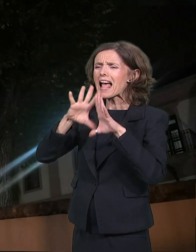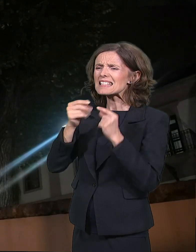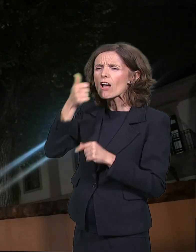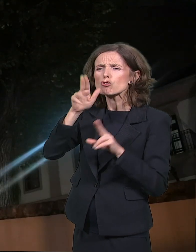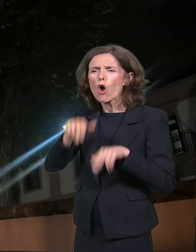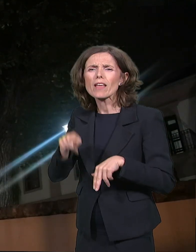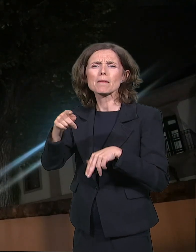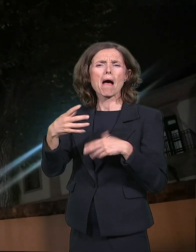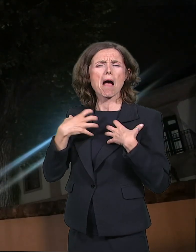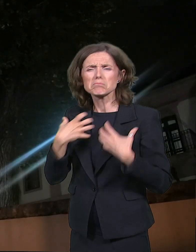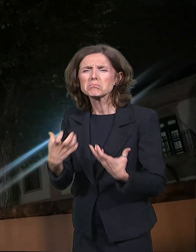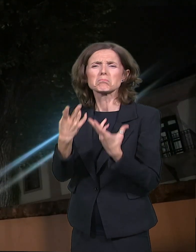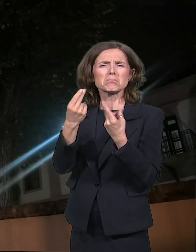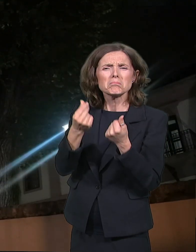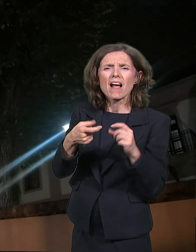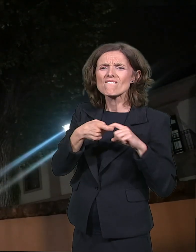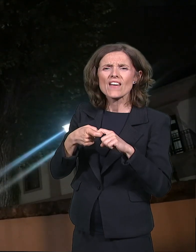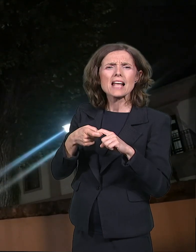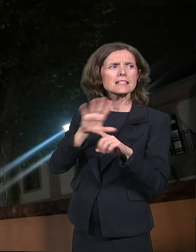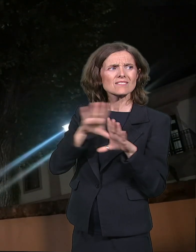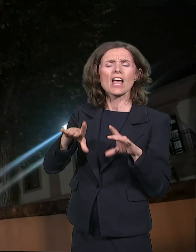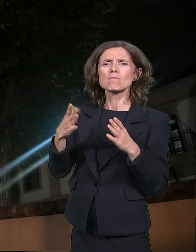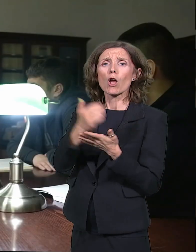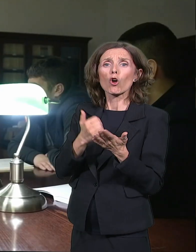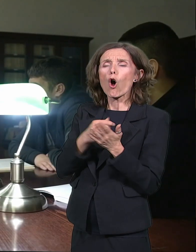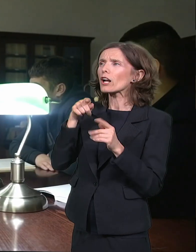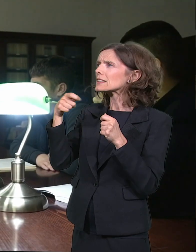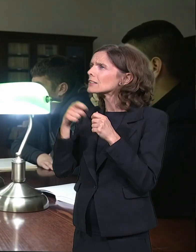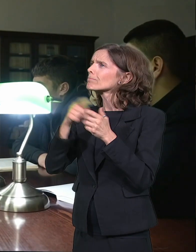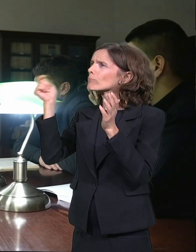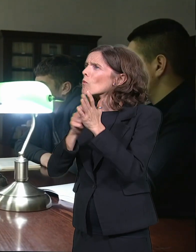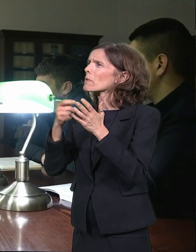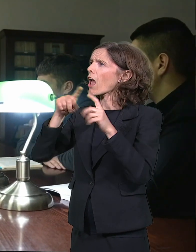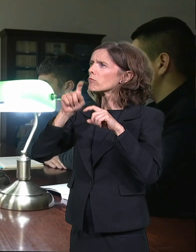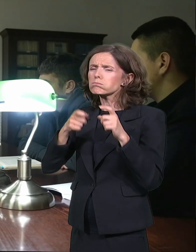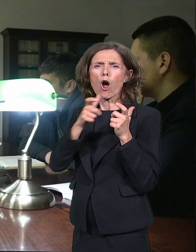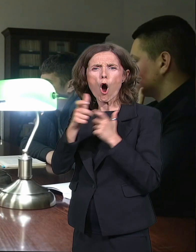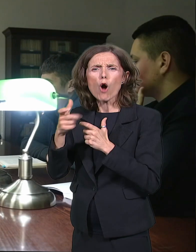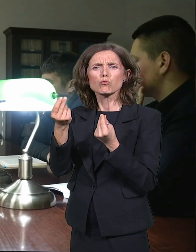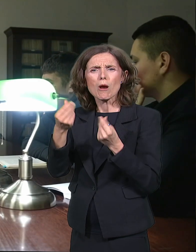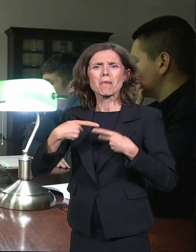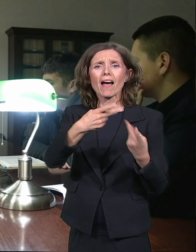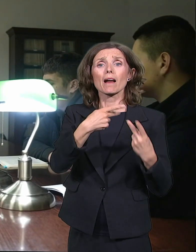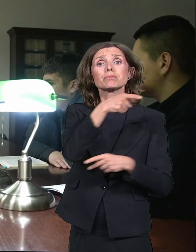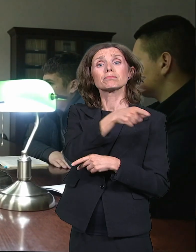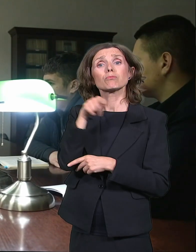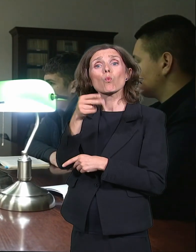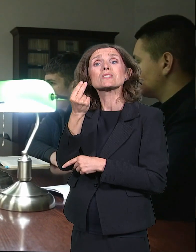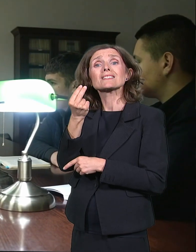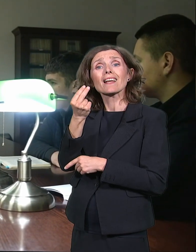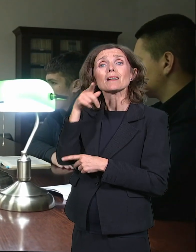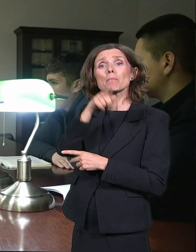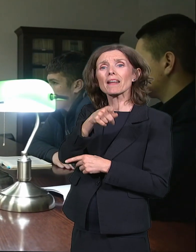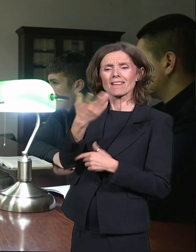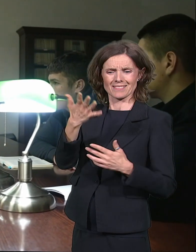iskoristio za nabavku oružja i municije Karadjorćevim ustanicima, pa poslao u borbe i dva sina, Kraguja i